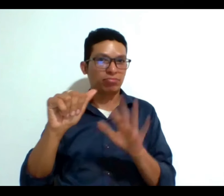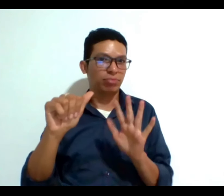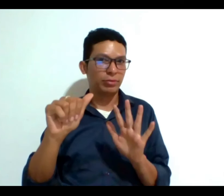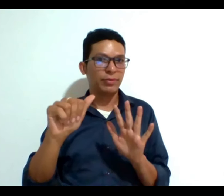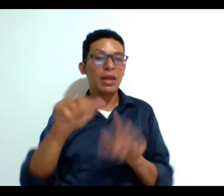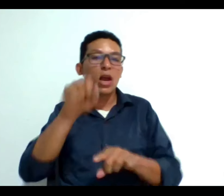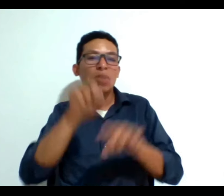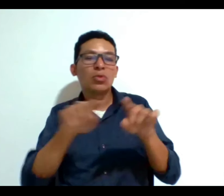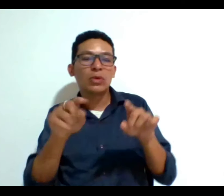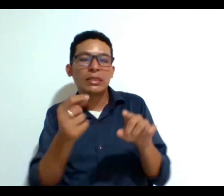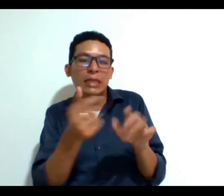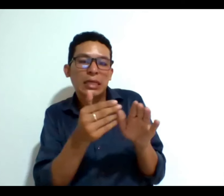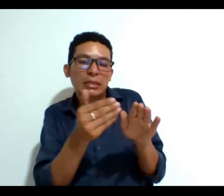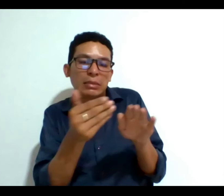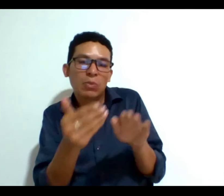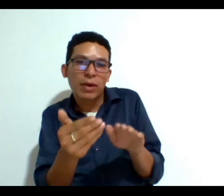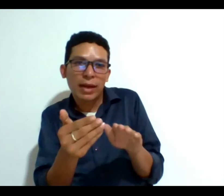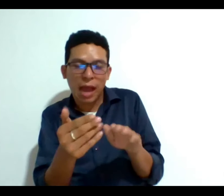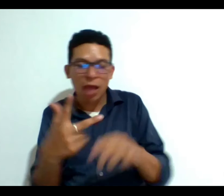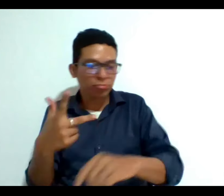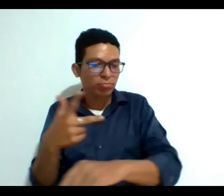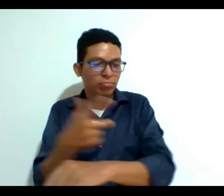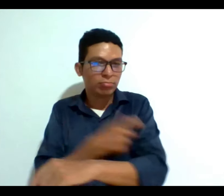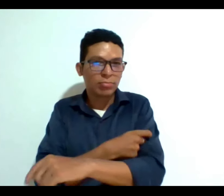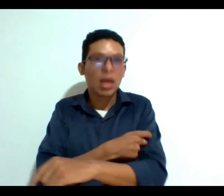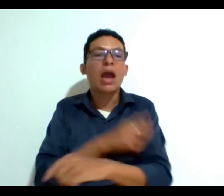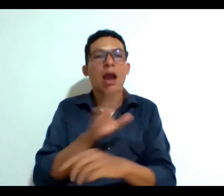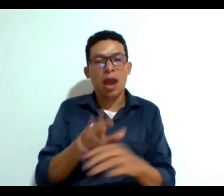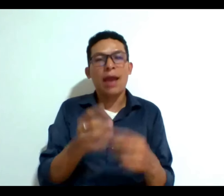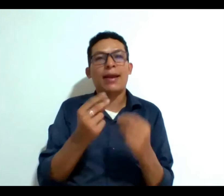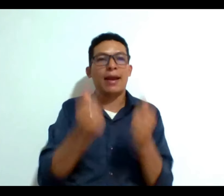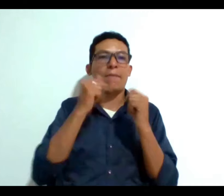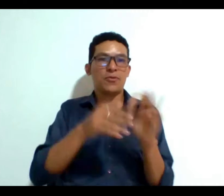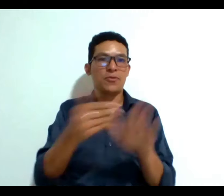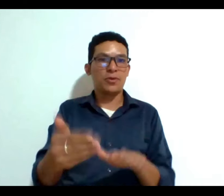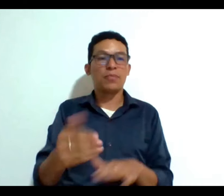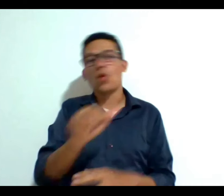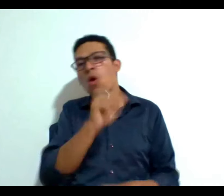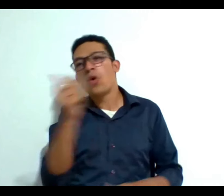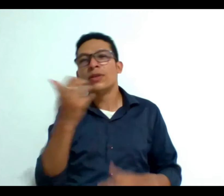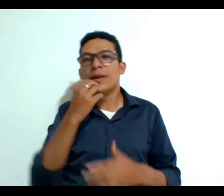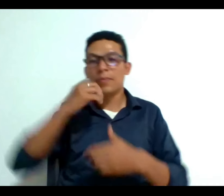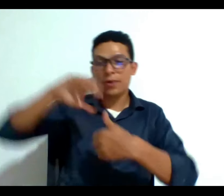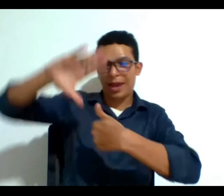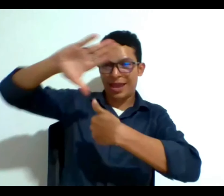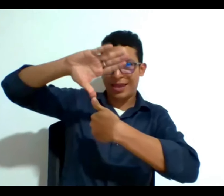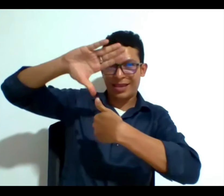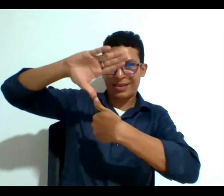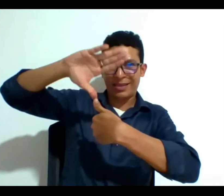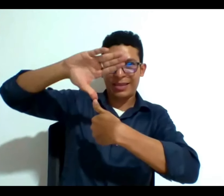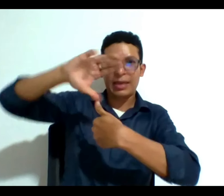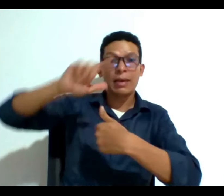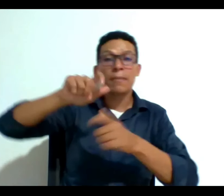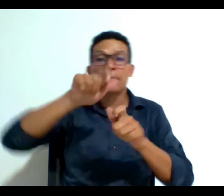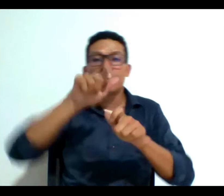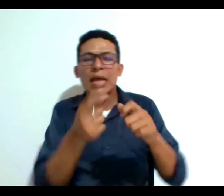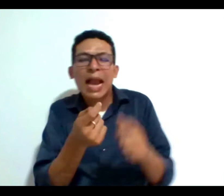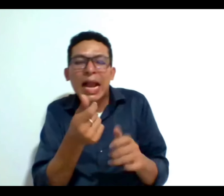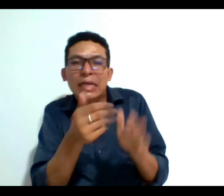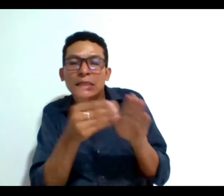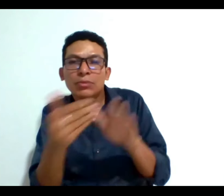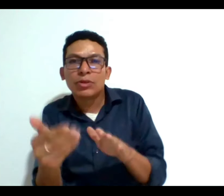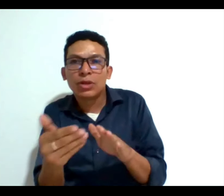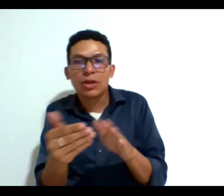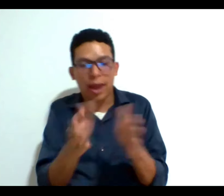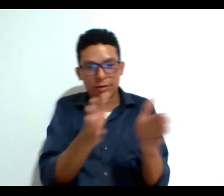el objetivo de acelerar su muerte en otras culturas americanas por ejemplo a las personas moribundas se les colocaba cerca de